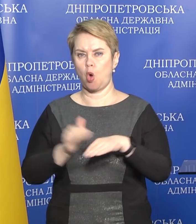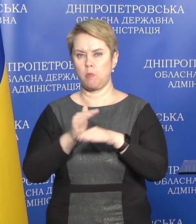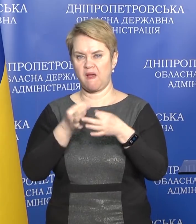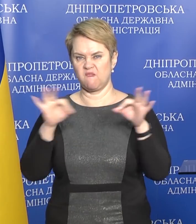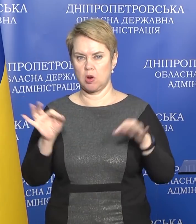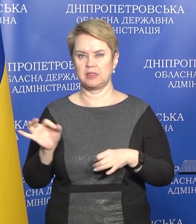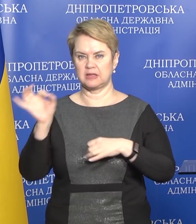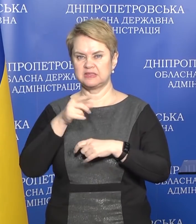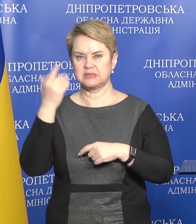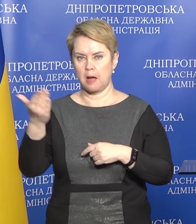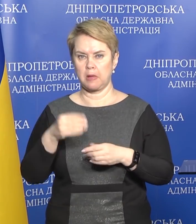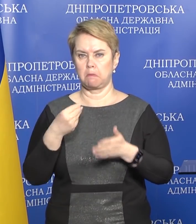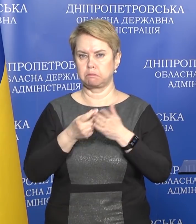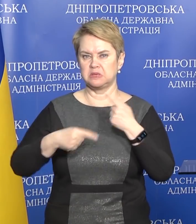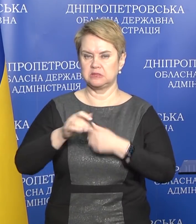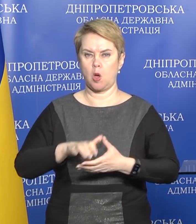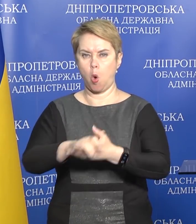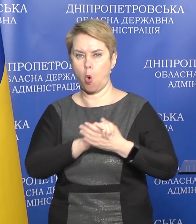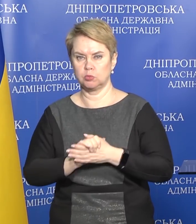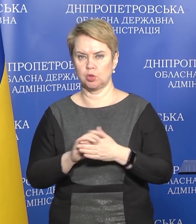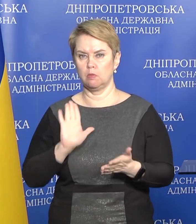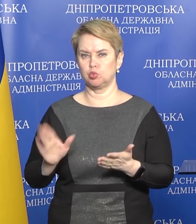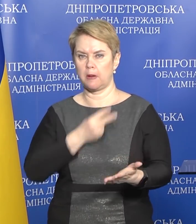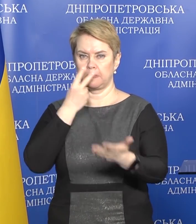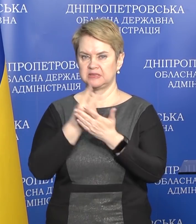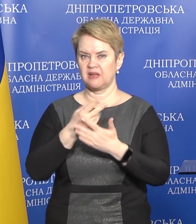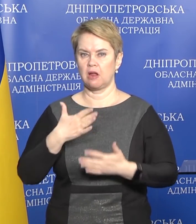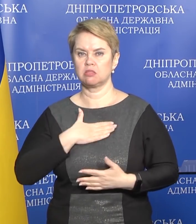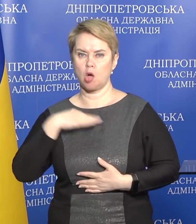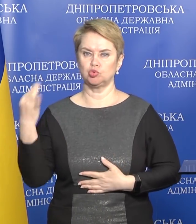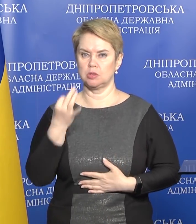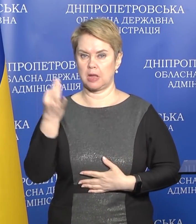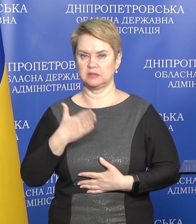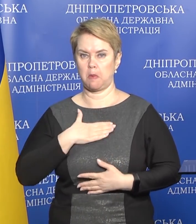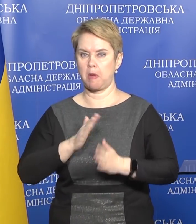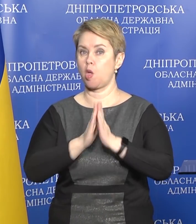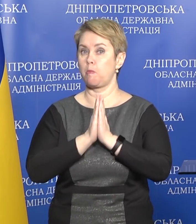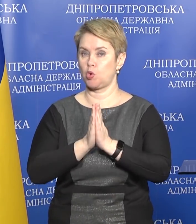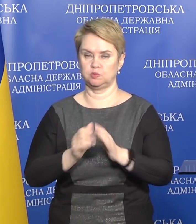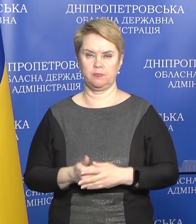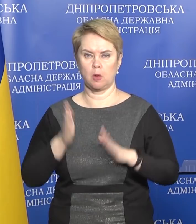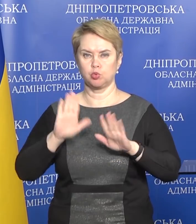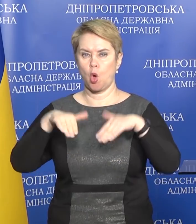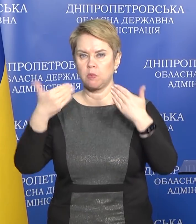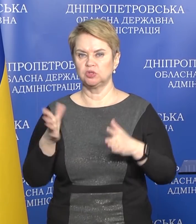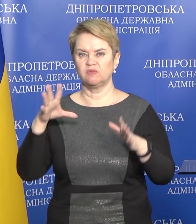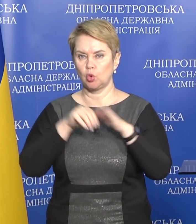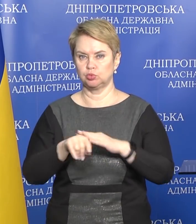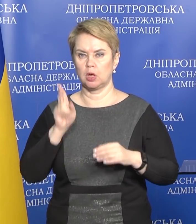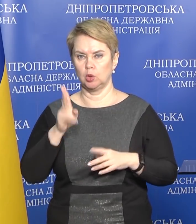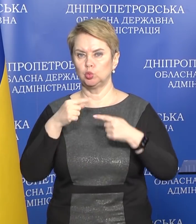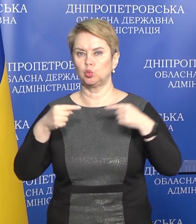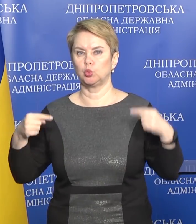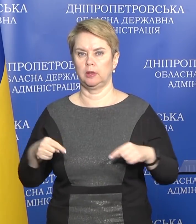и среди западного истеблишмента бизнес-сообщества и будет представлять наши интересы по моей просьбе, и будет обращаться в том числе к